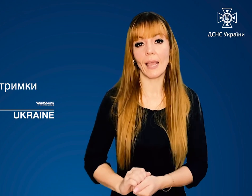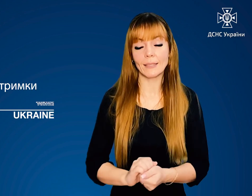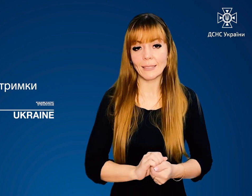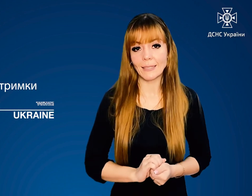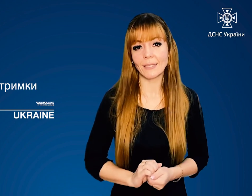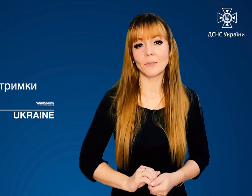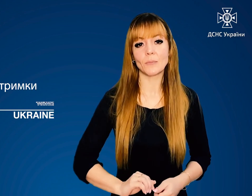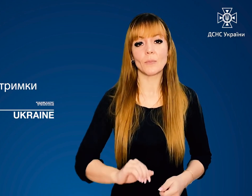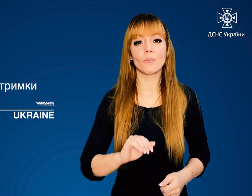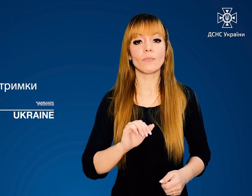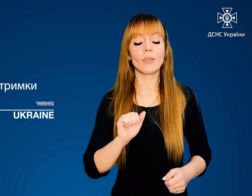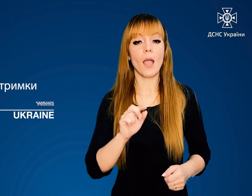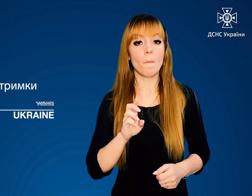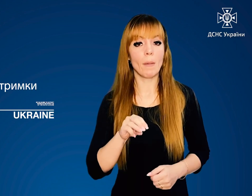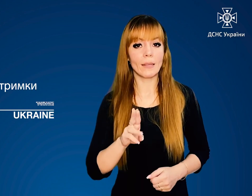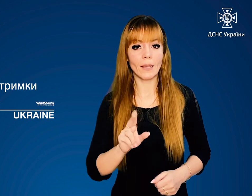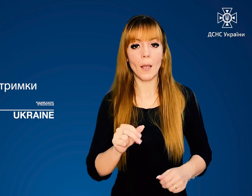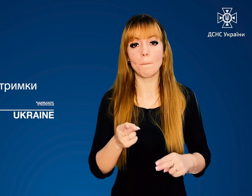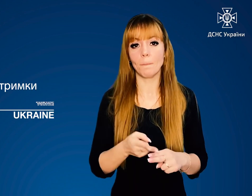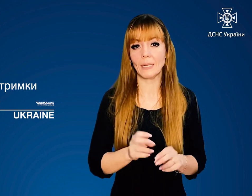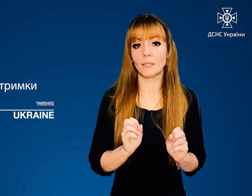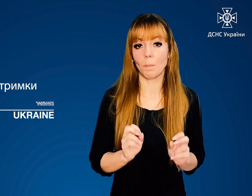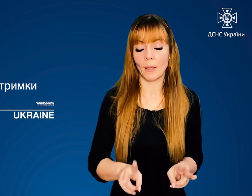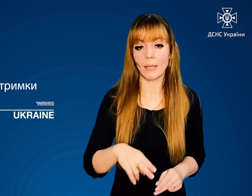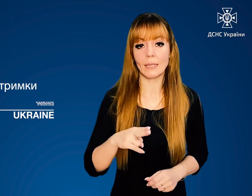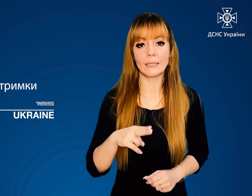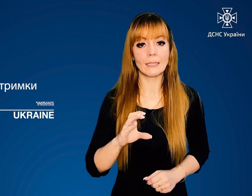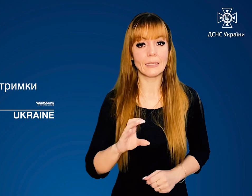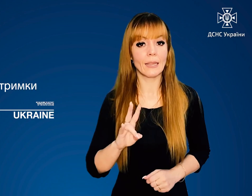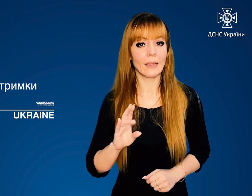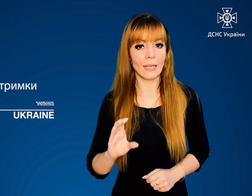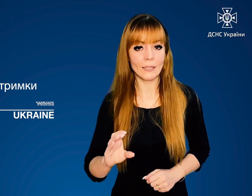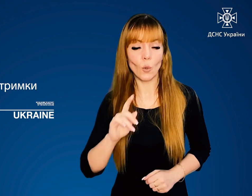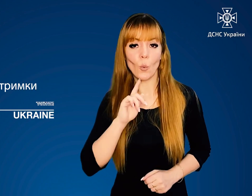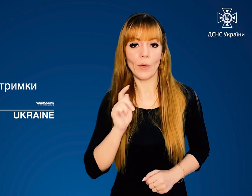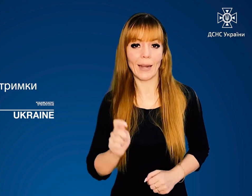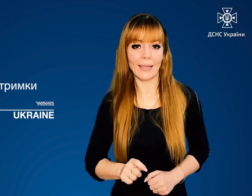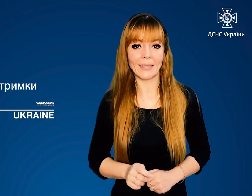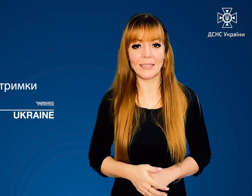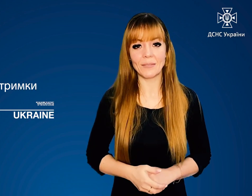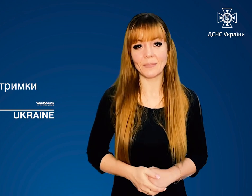рух соціальна єдність», «Абетка безпеки», «ДСНС України». Дякую! Дякую!